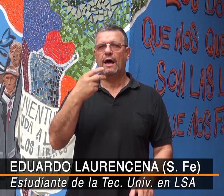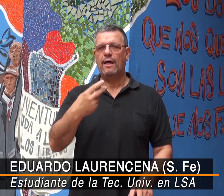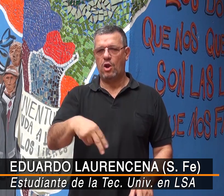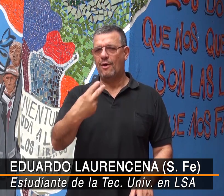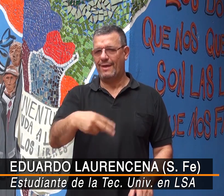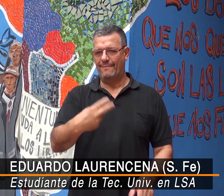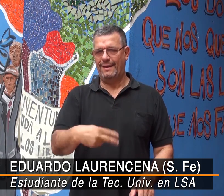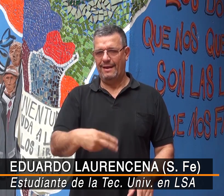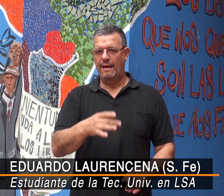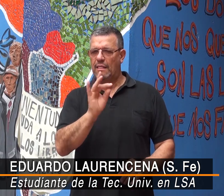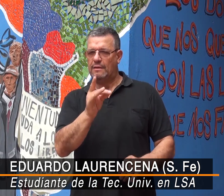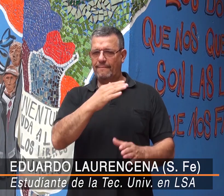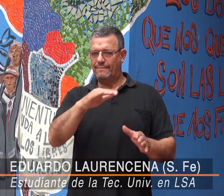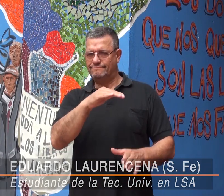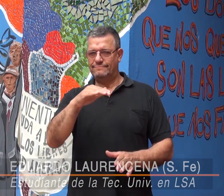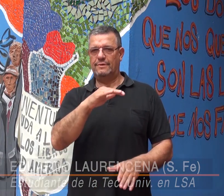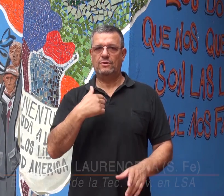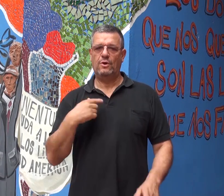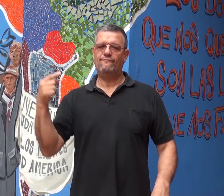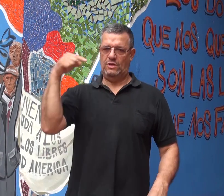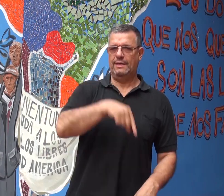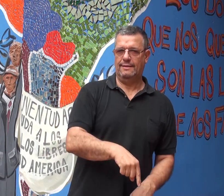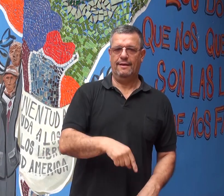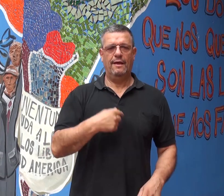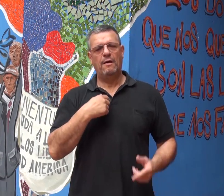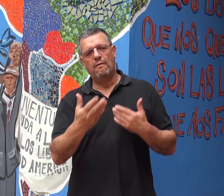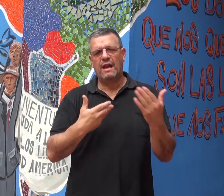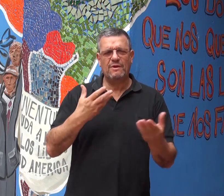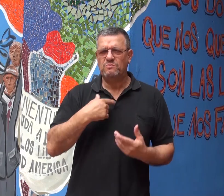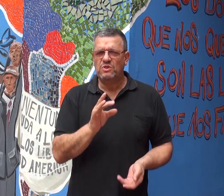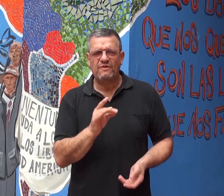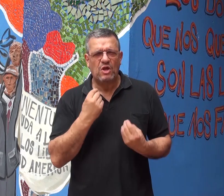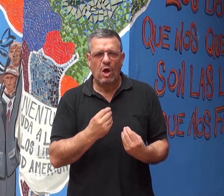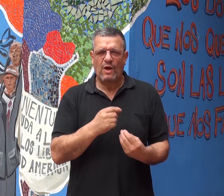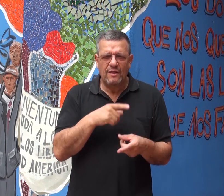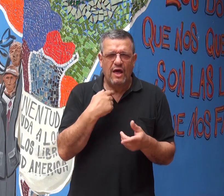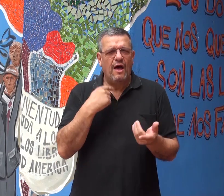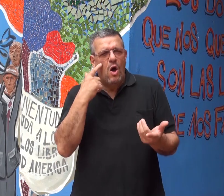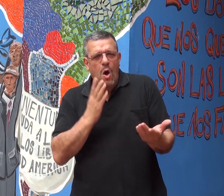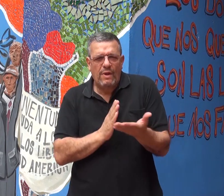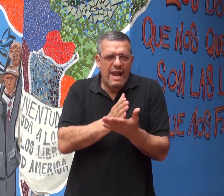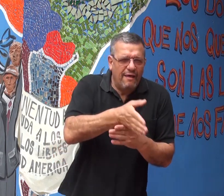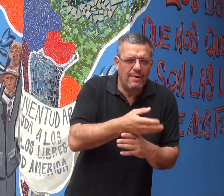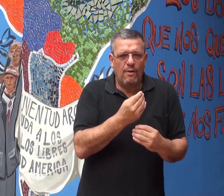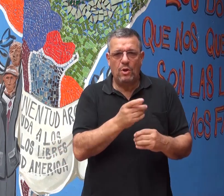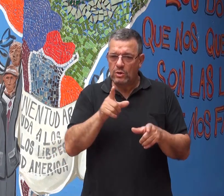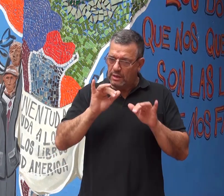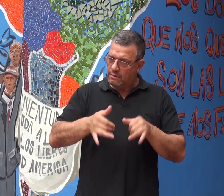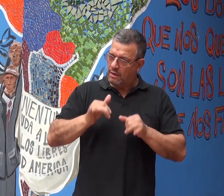noviembre y diciembre, vine acá. Fue difícil, hablé, dudaba que sí podía ingresar y me dijeron que sí,